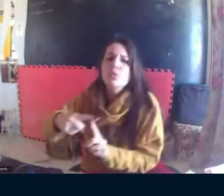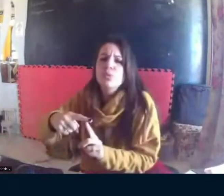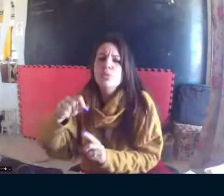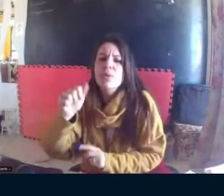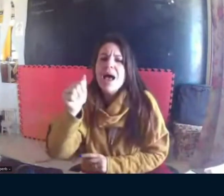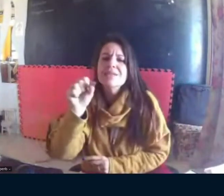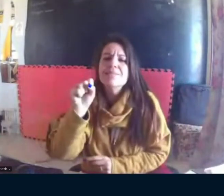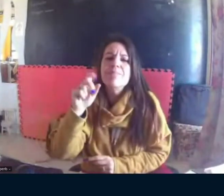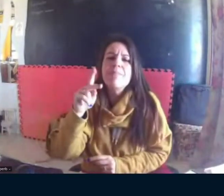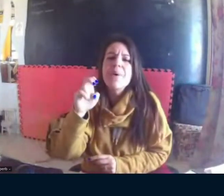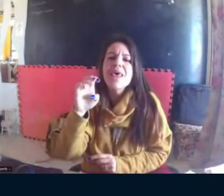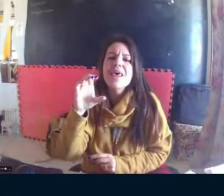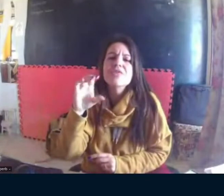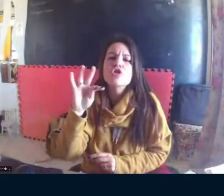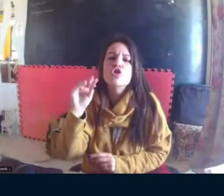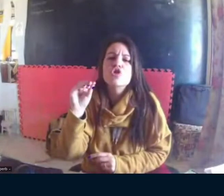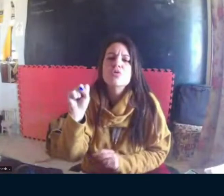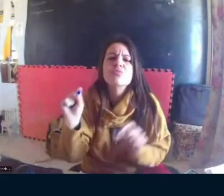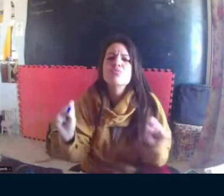aspectos.